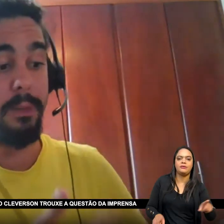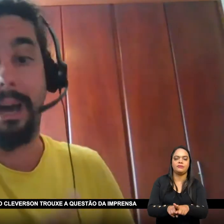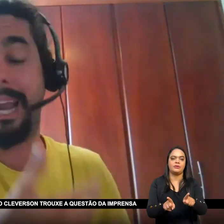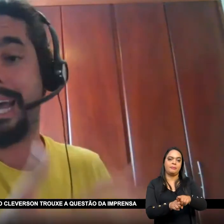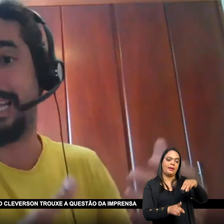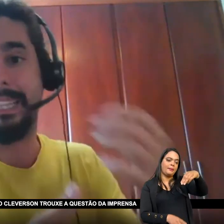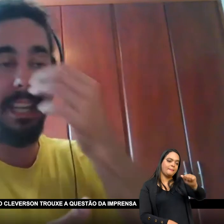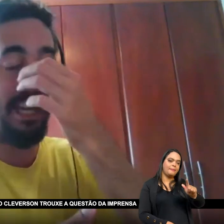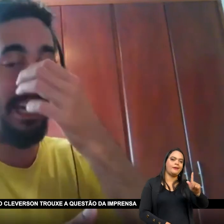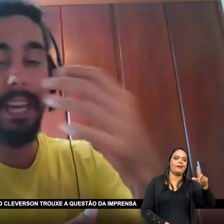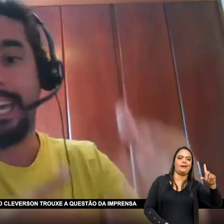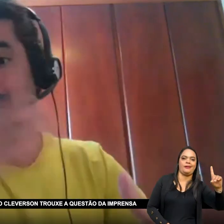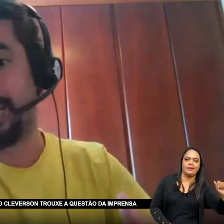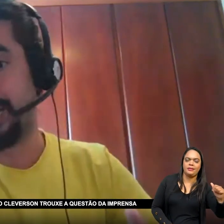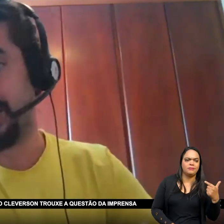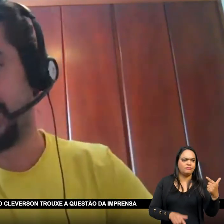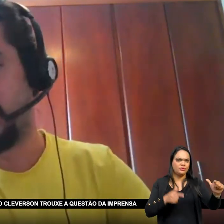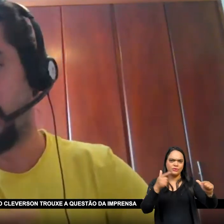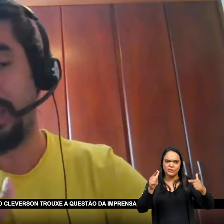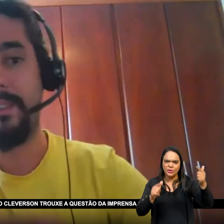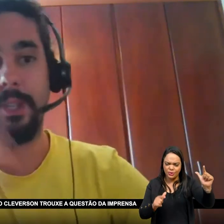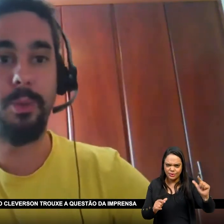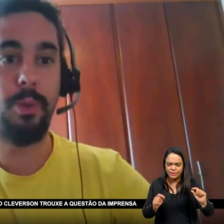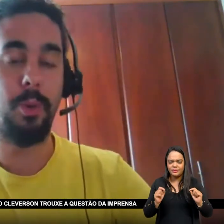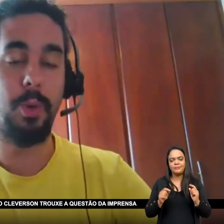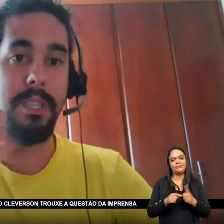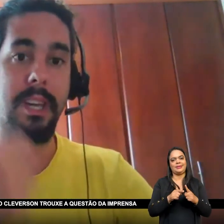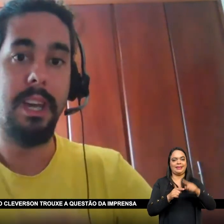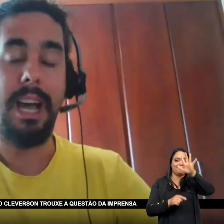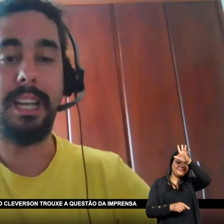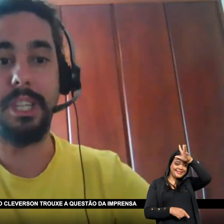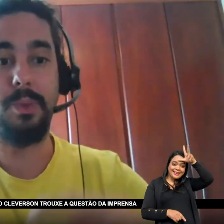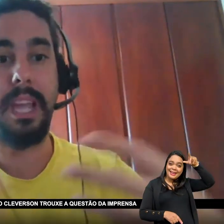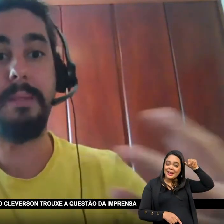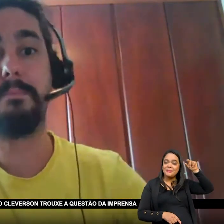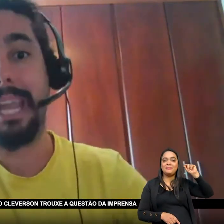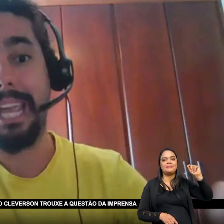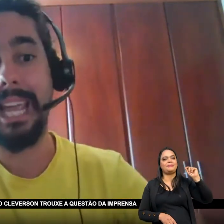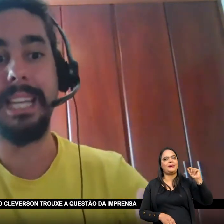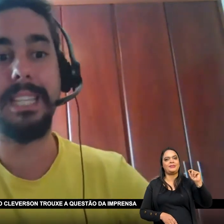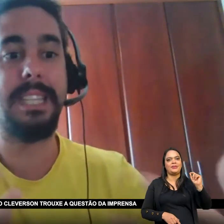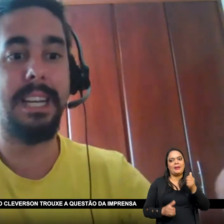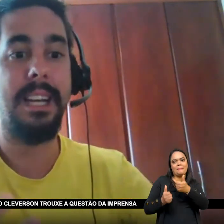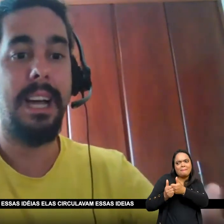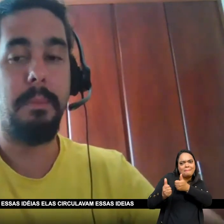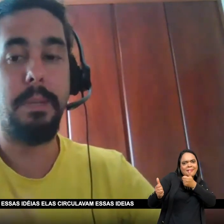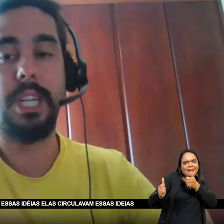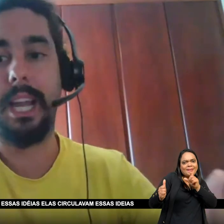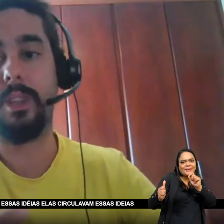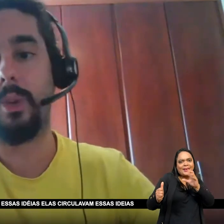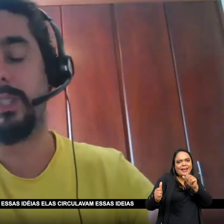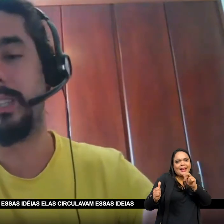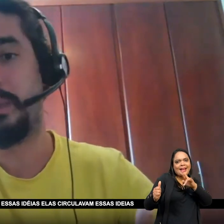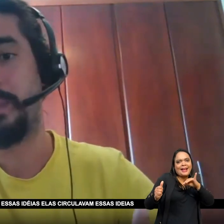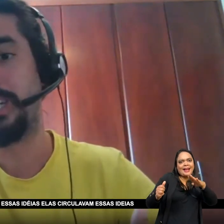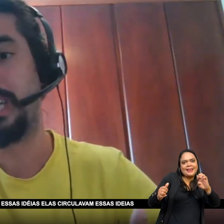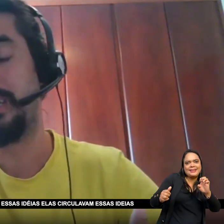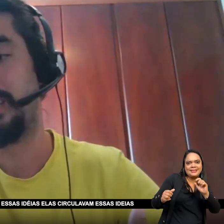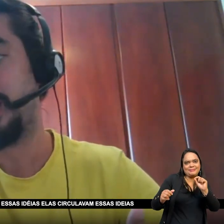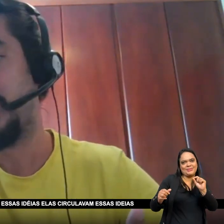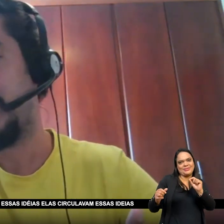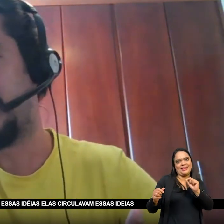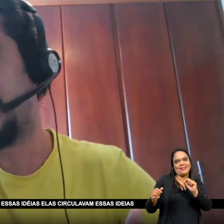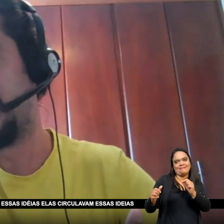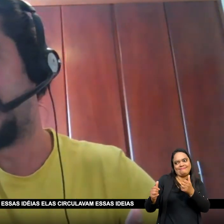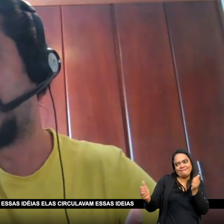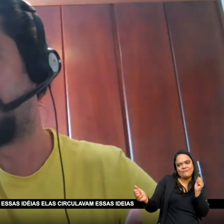Cipriano Barata O Cleverson Trouxe A questão Da imprensa A Michele Trouxe também Para a